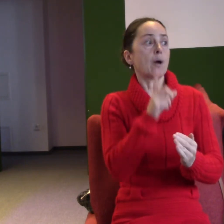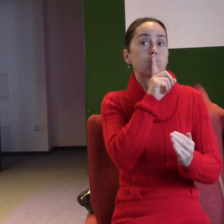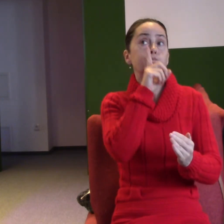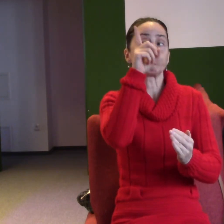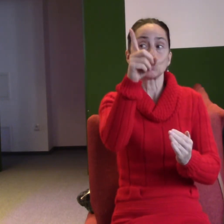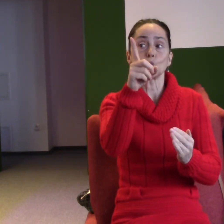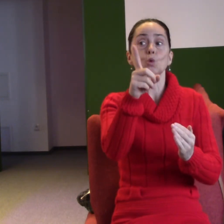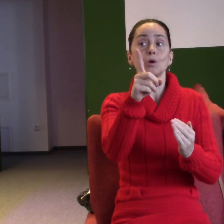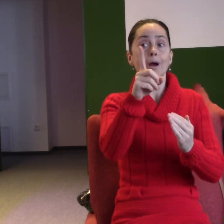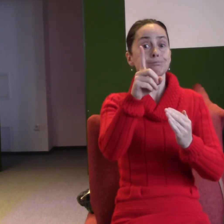přijal.